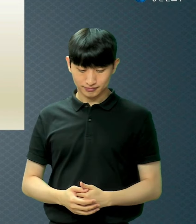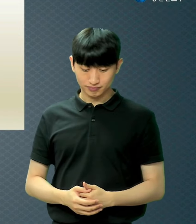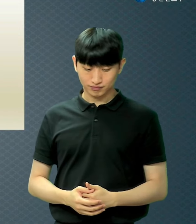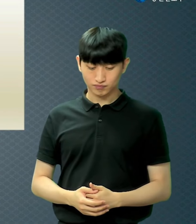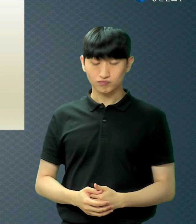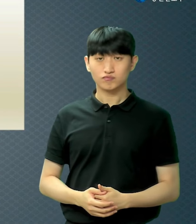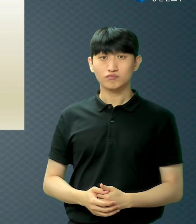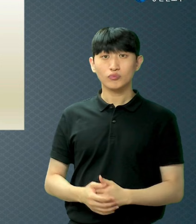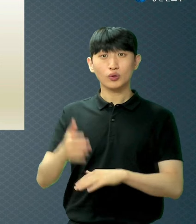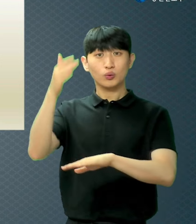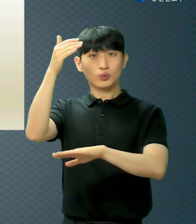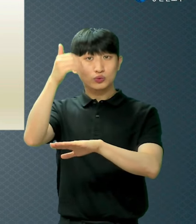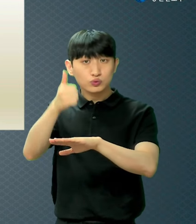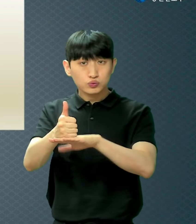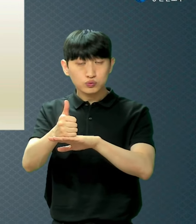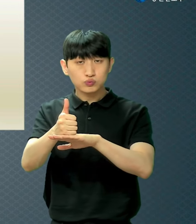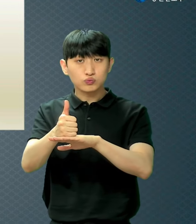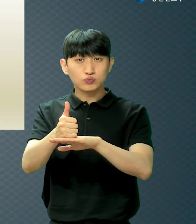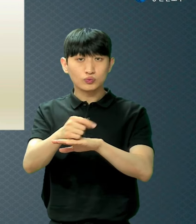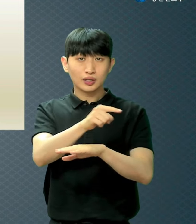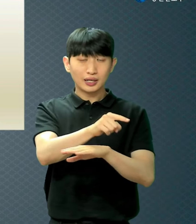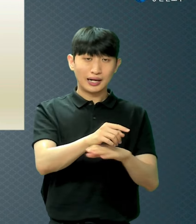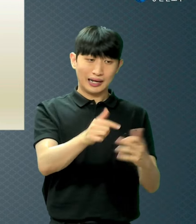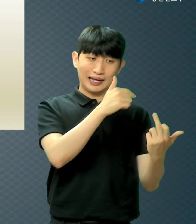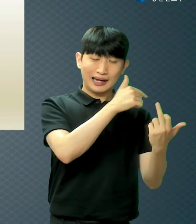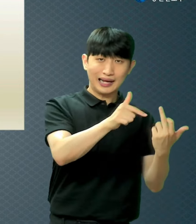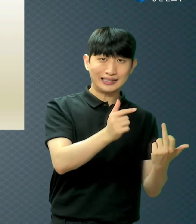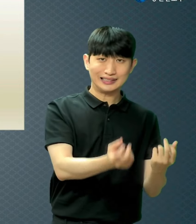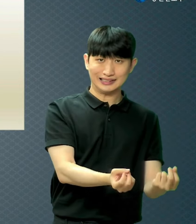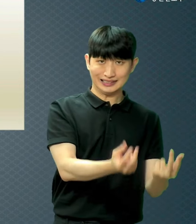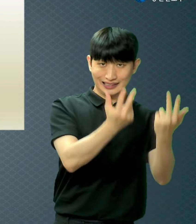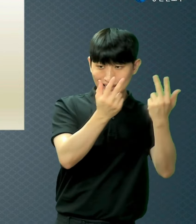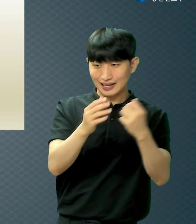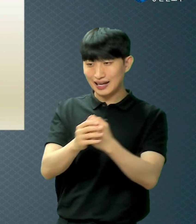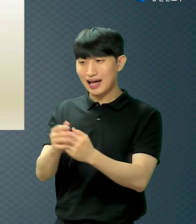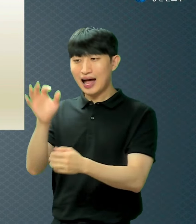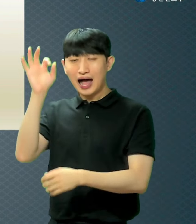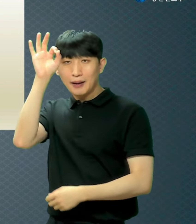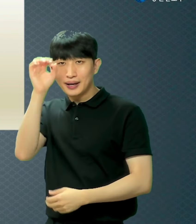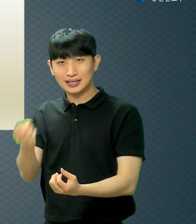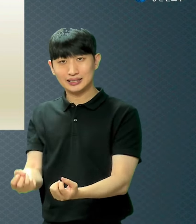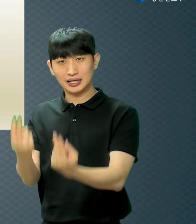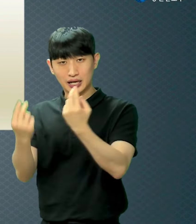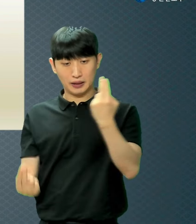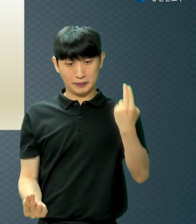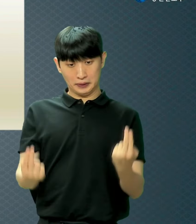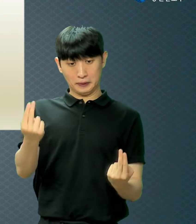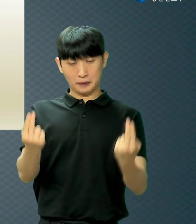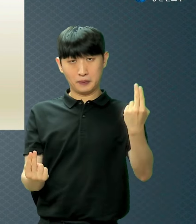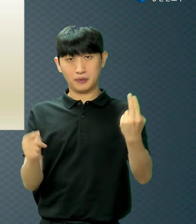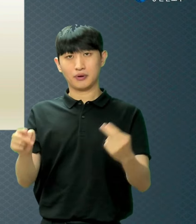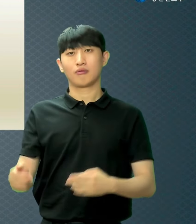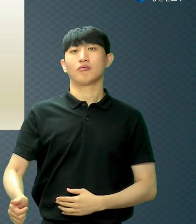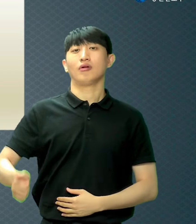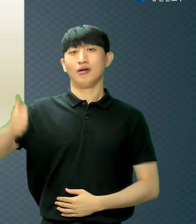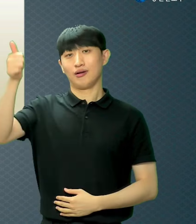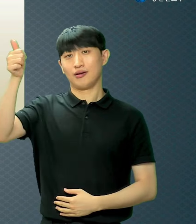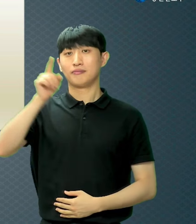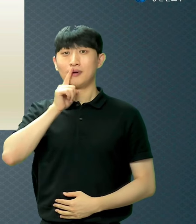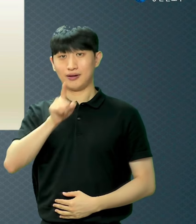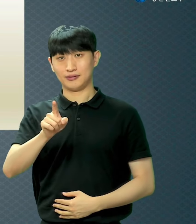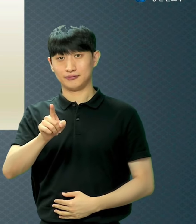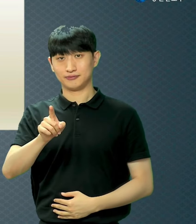제사가 가인 제사보다 나았다 그 말이잖아요 그러니까 하나님이 받으신 이유는